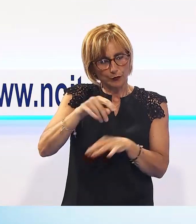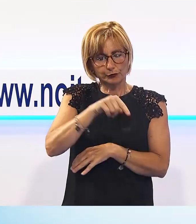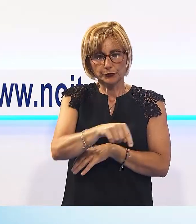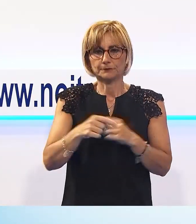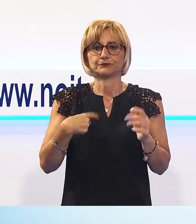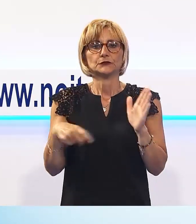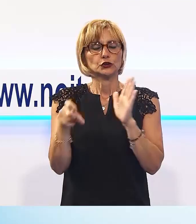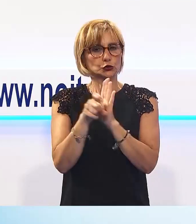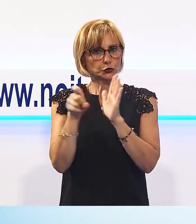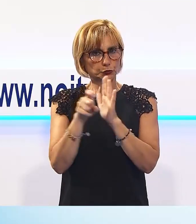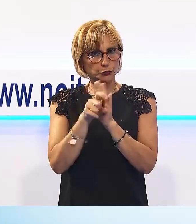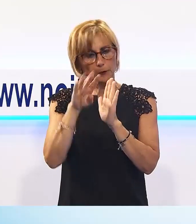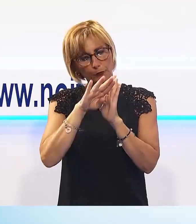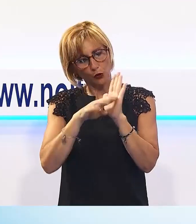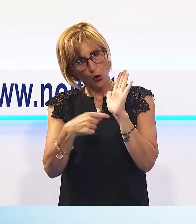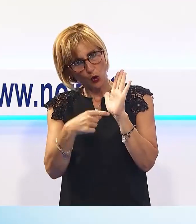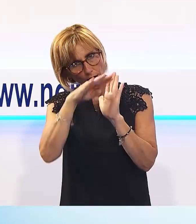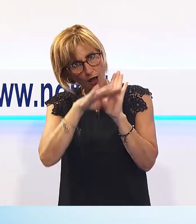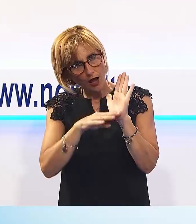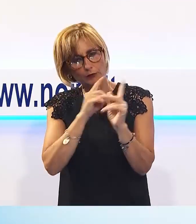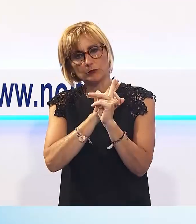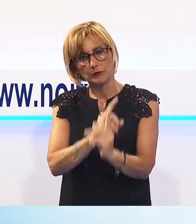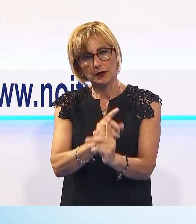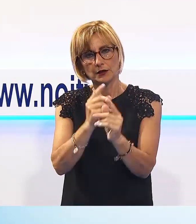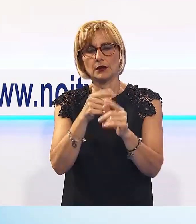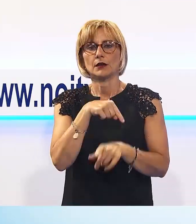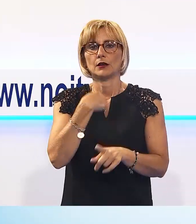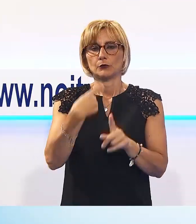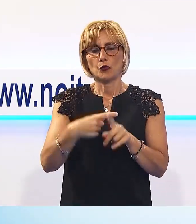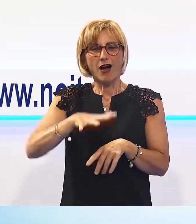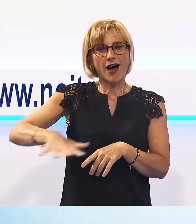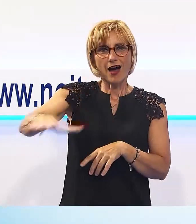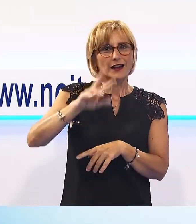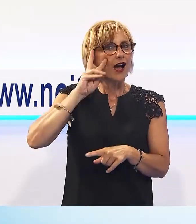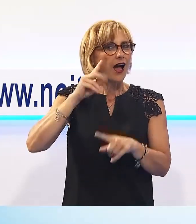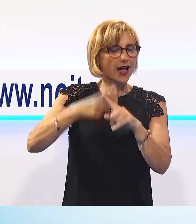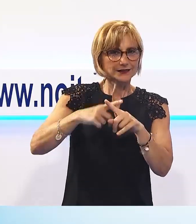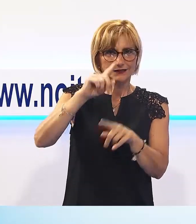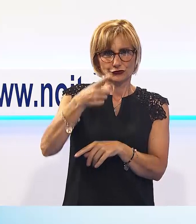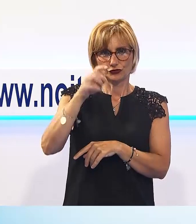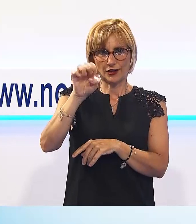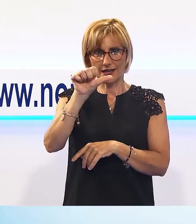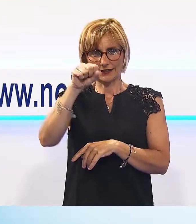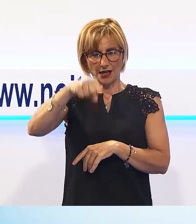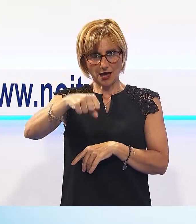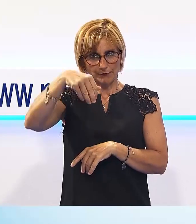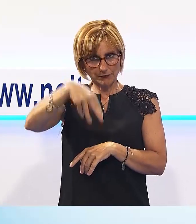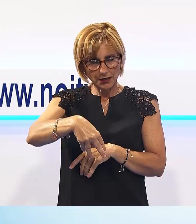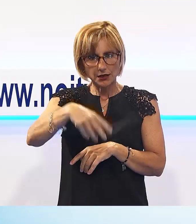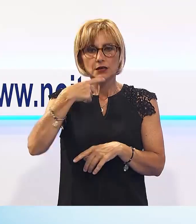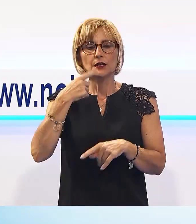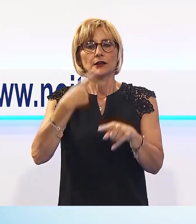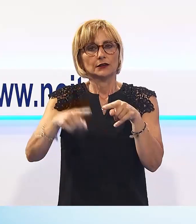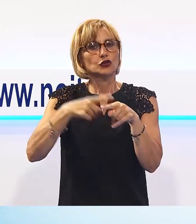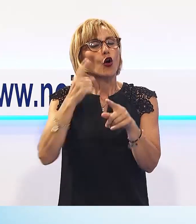realizzativa delle opere in programma. Sull'area dell'ex Gesam l'amministrazione conferma l'addio all'impattante lottizzazione, il famoso